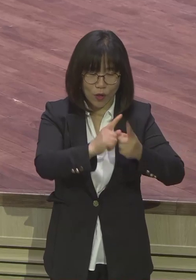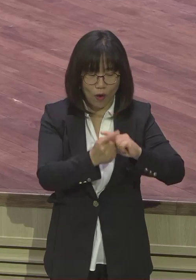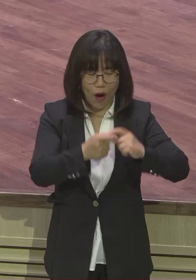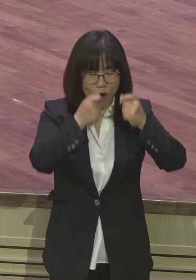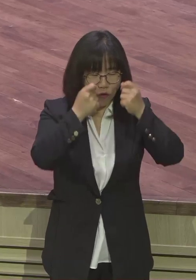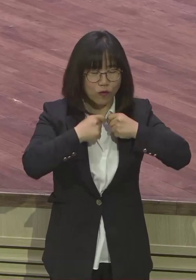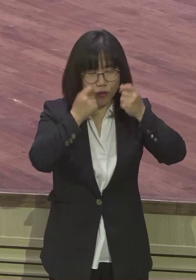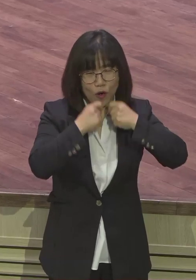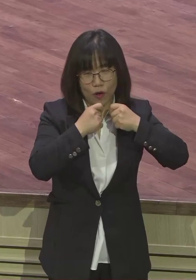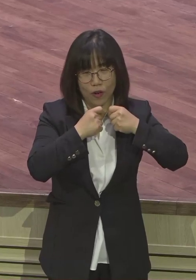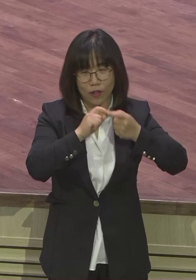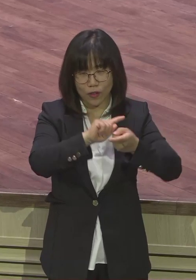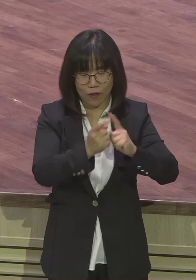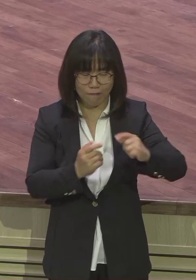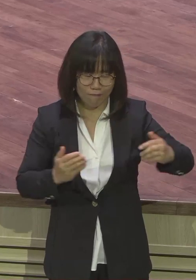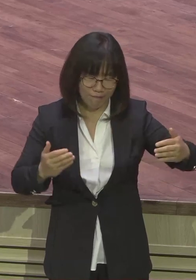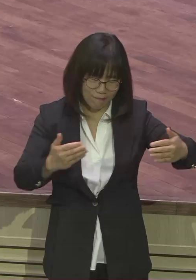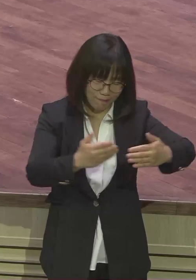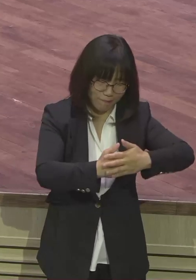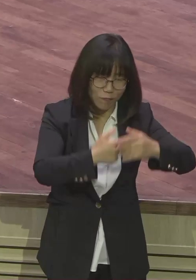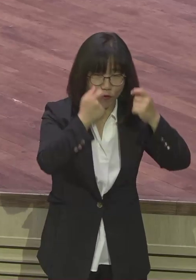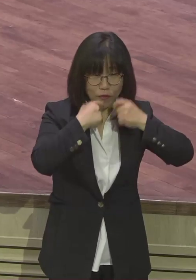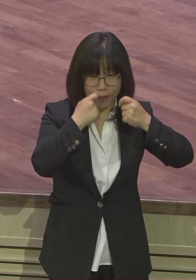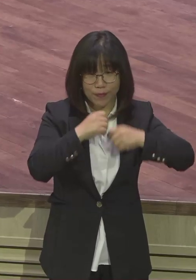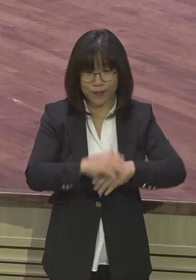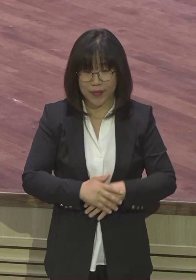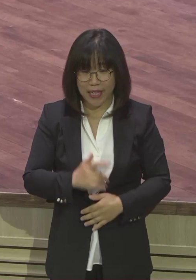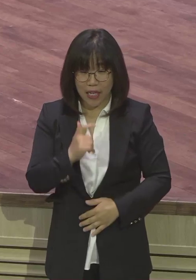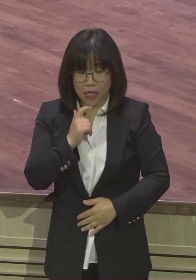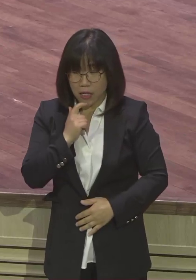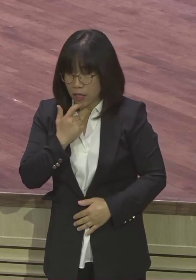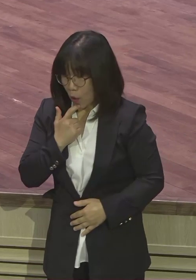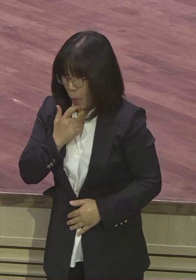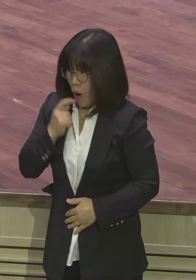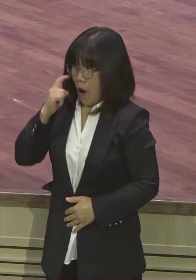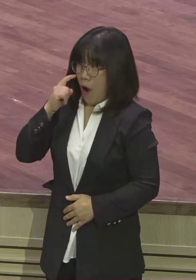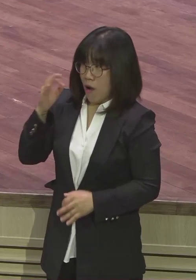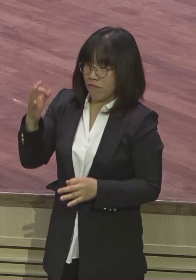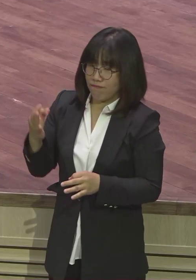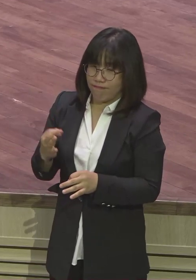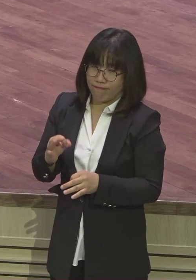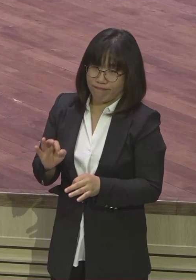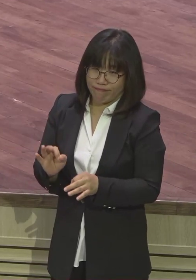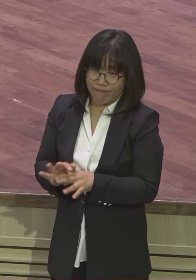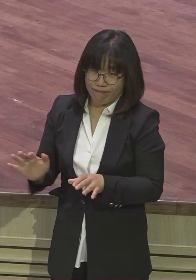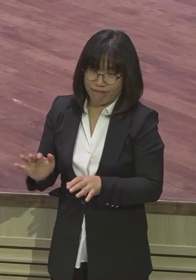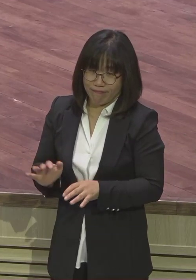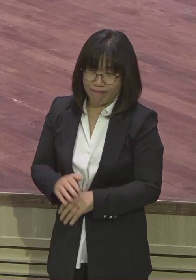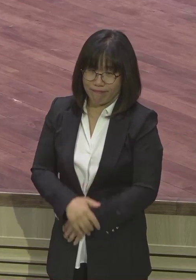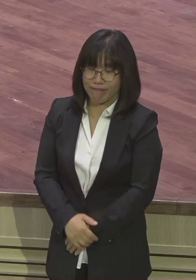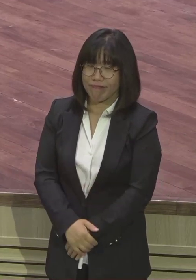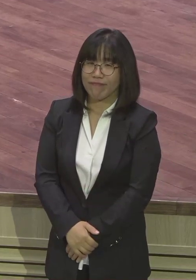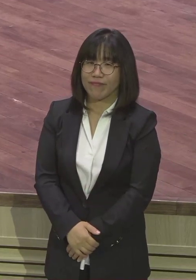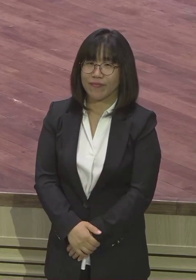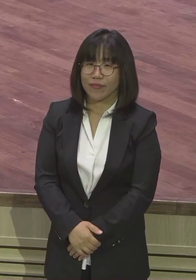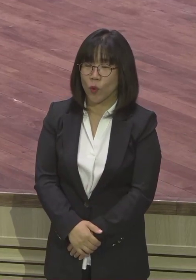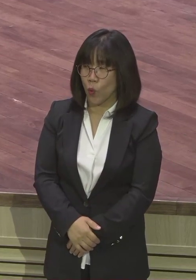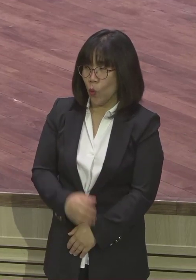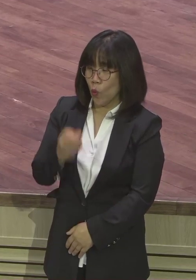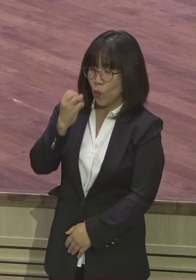야곱의 평상시 생각과는 달리 이상하리만큼 너무 쉽게